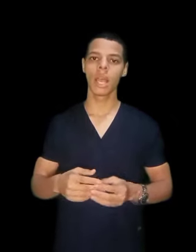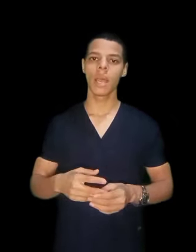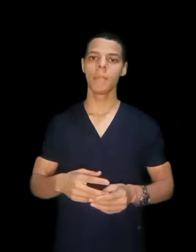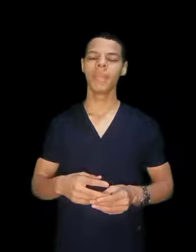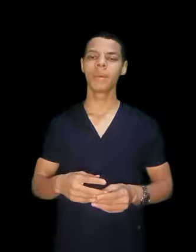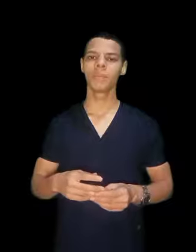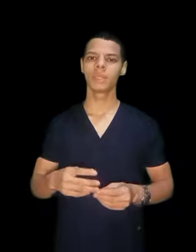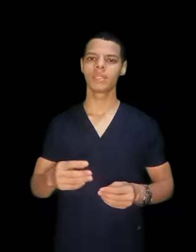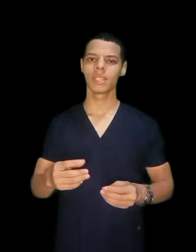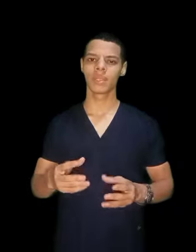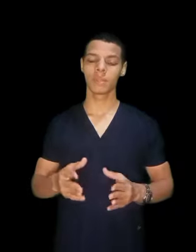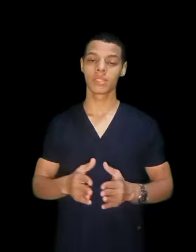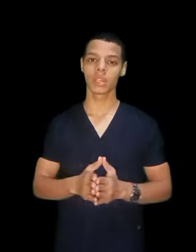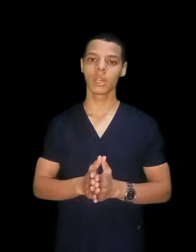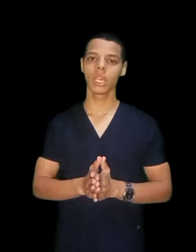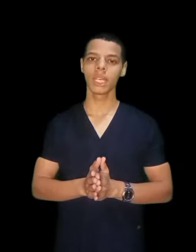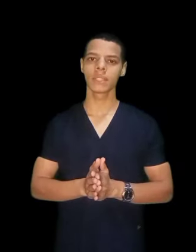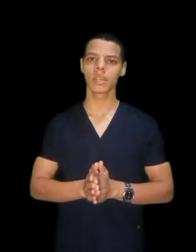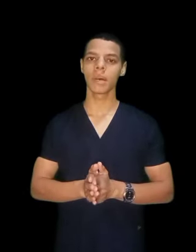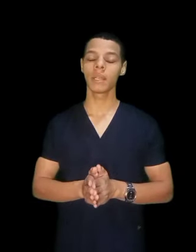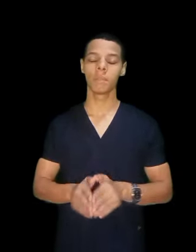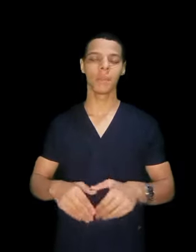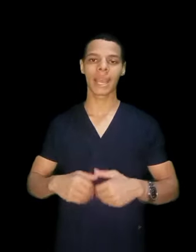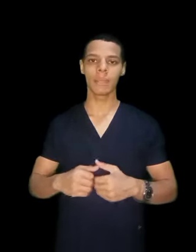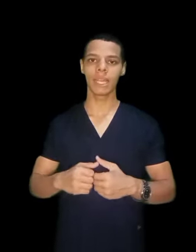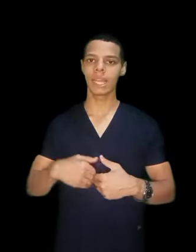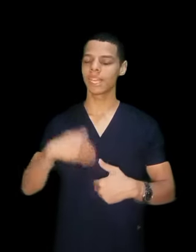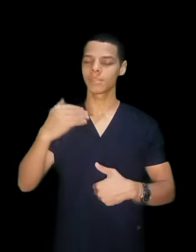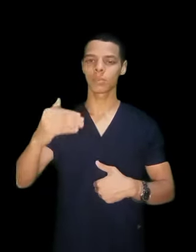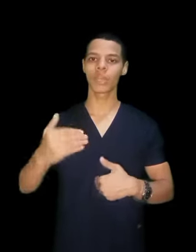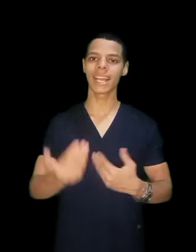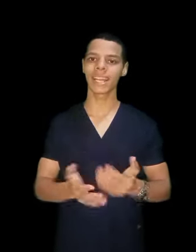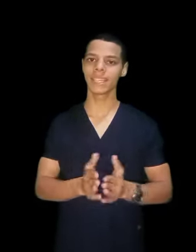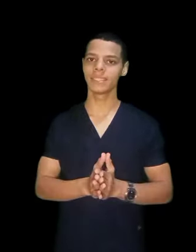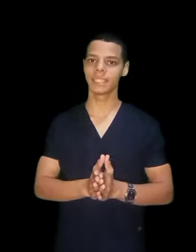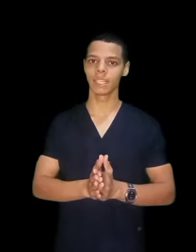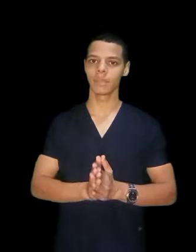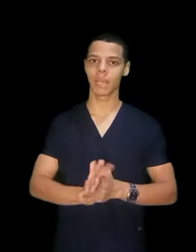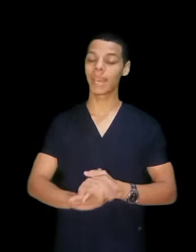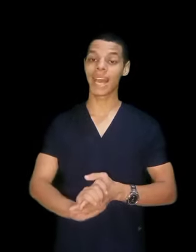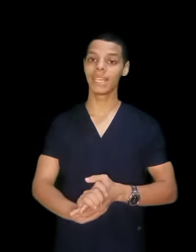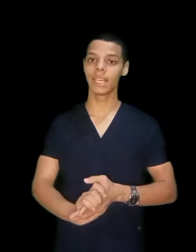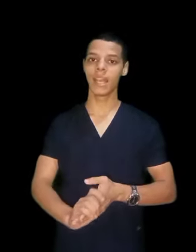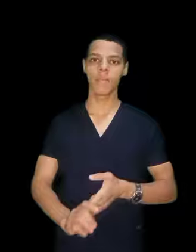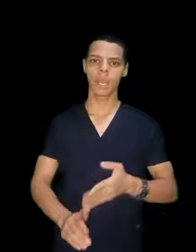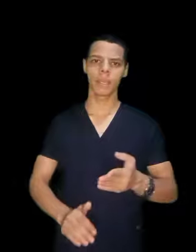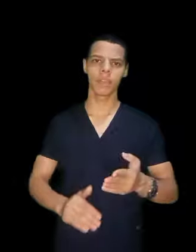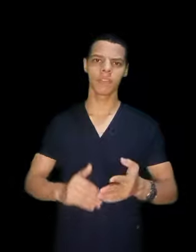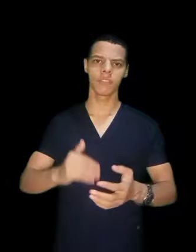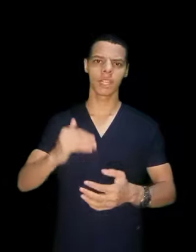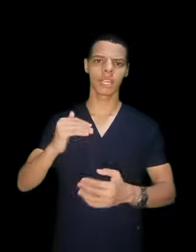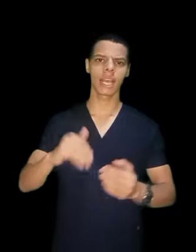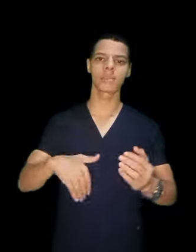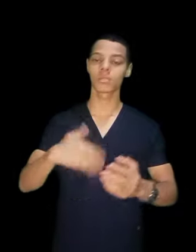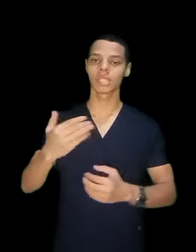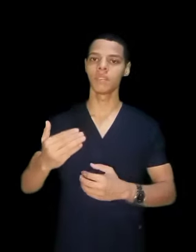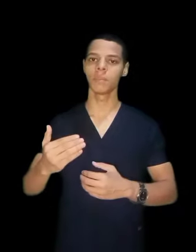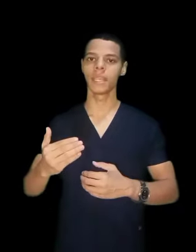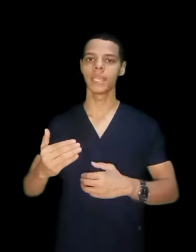بيقبل من صنايع طبعا بمجميع لازم تكون عالية جدا مجميع عالية مجميع في ال 95%